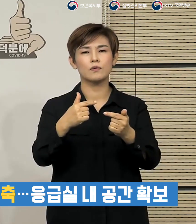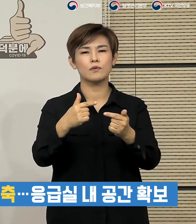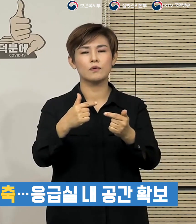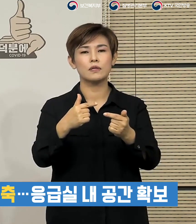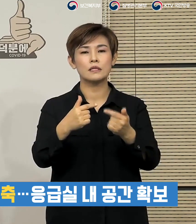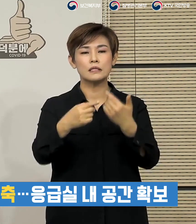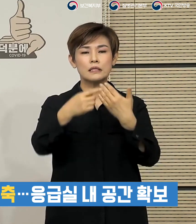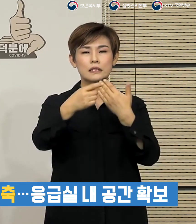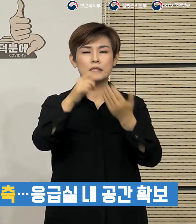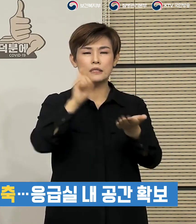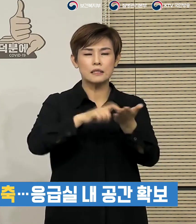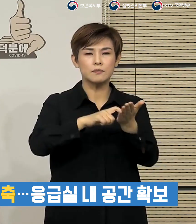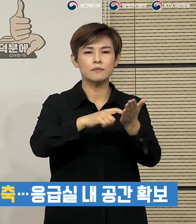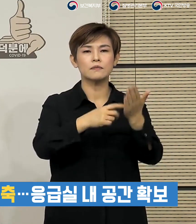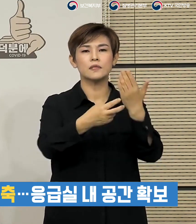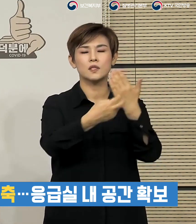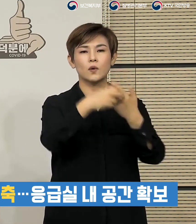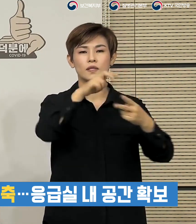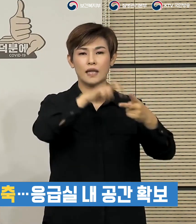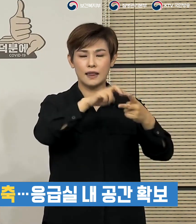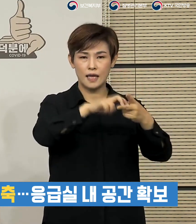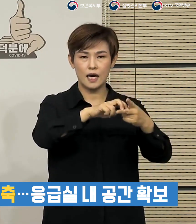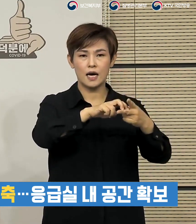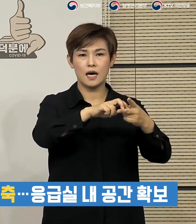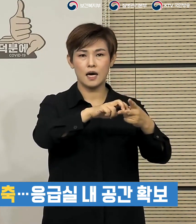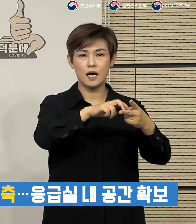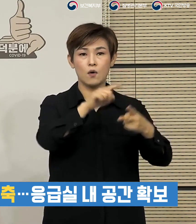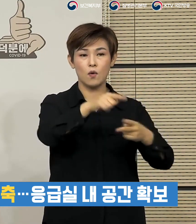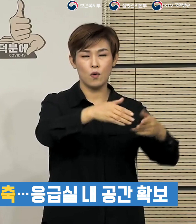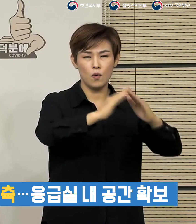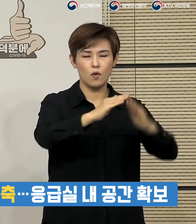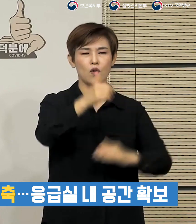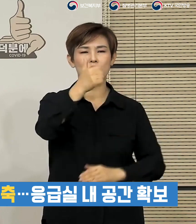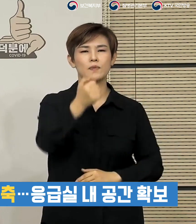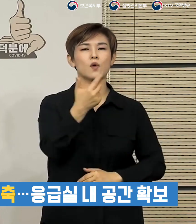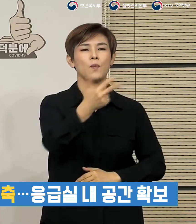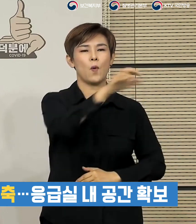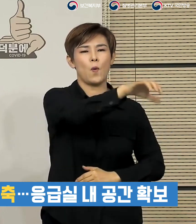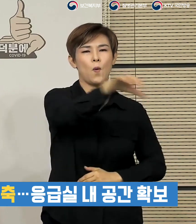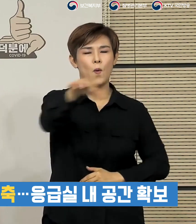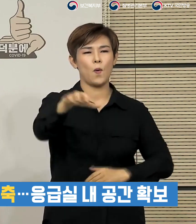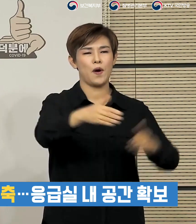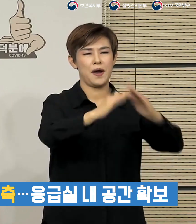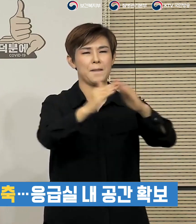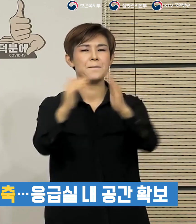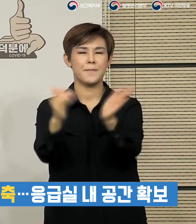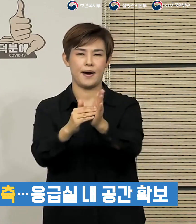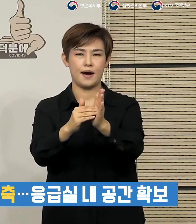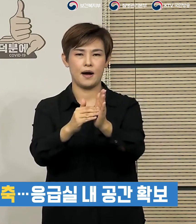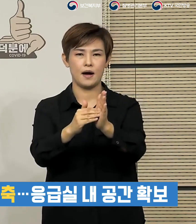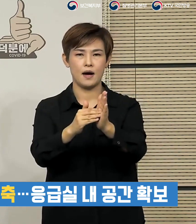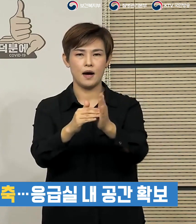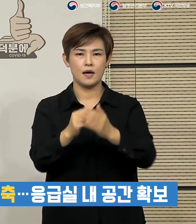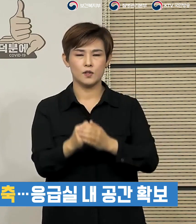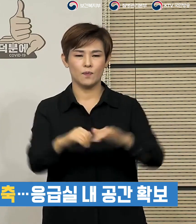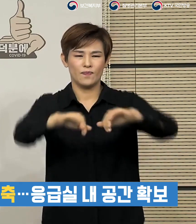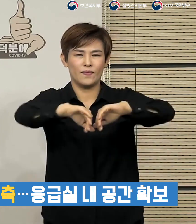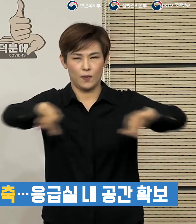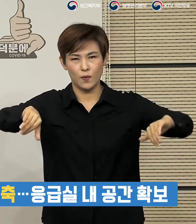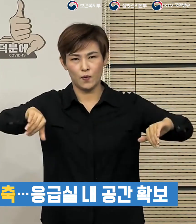응급진료센터를 57개소를 그동안 구축을 해서 좀 격리된